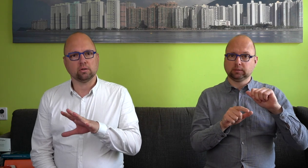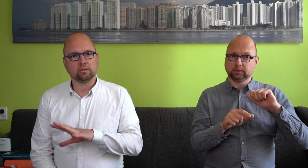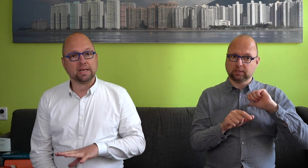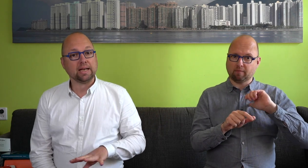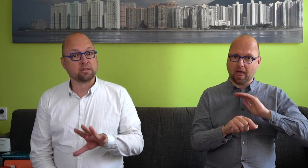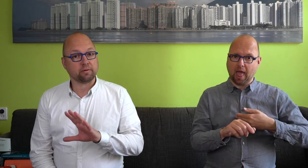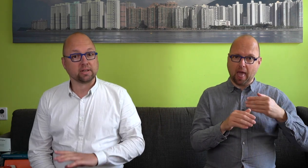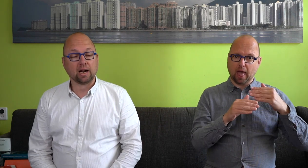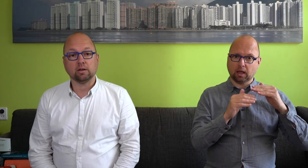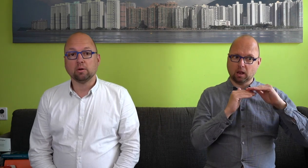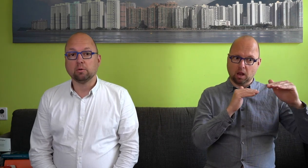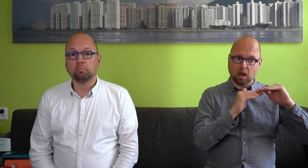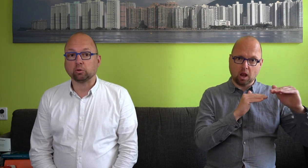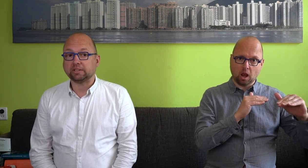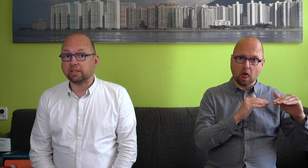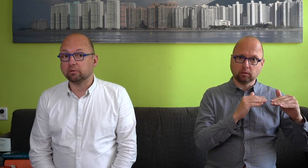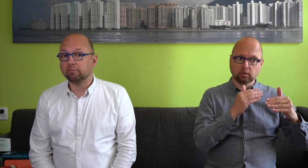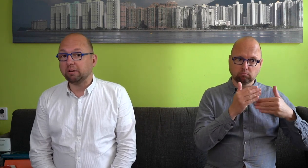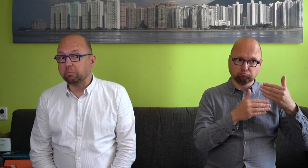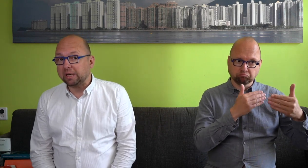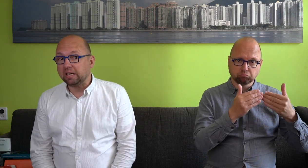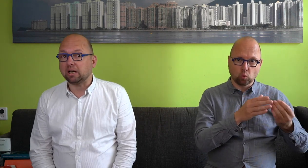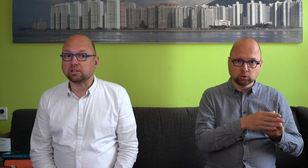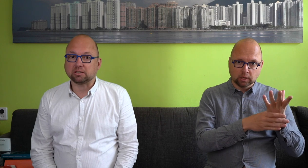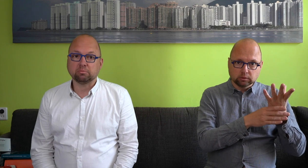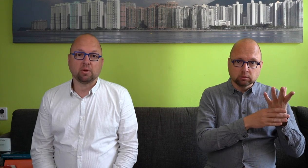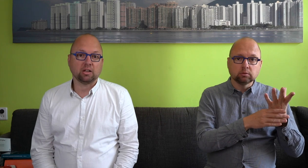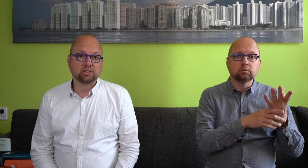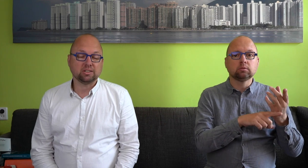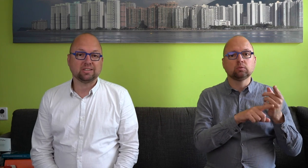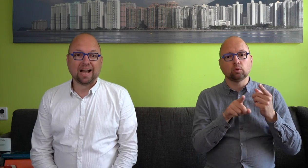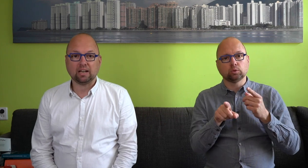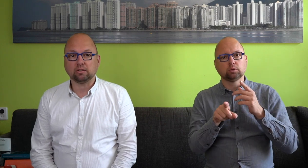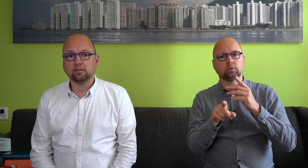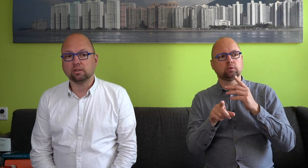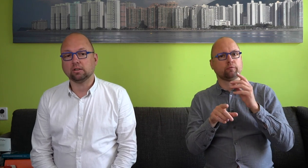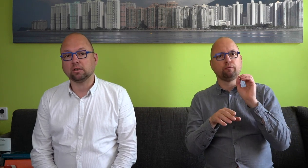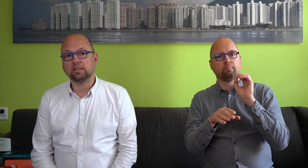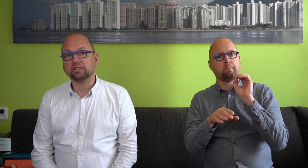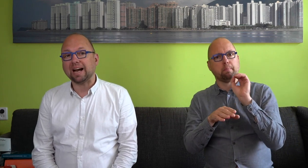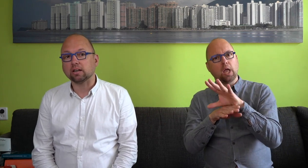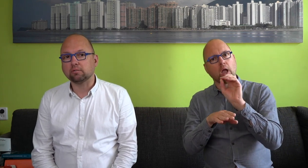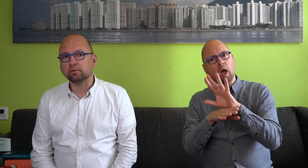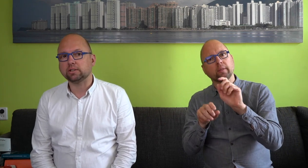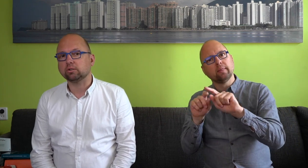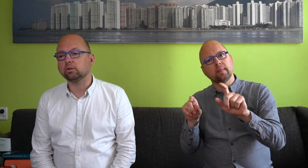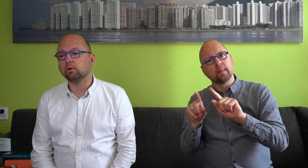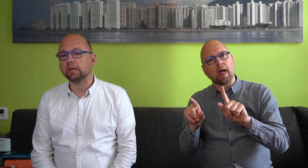dialecten vallen daar potentieel wel binnen, als die als talen gekwalificeerd kunnen worden.